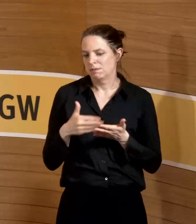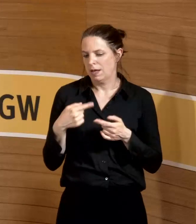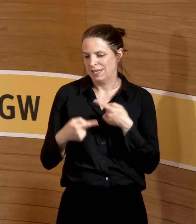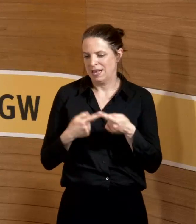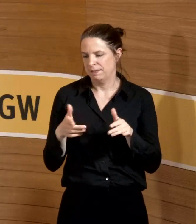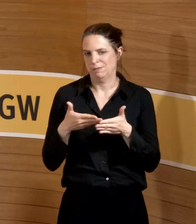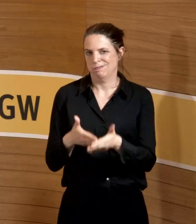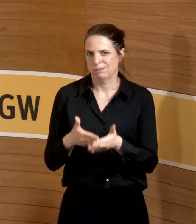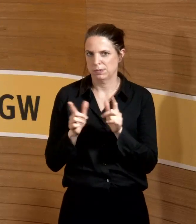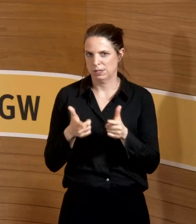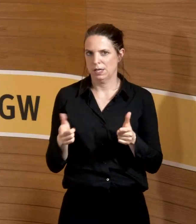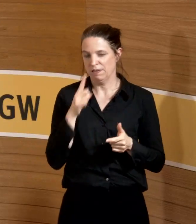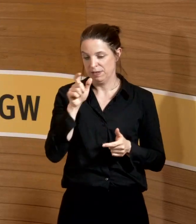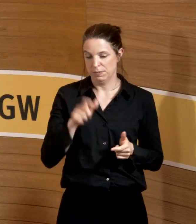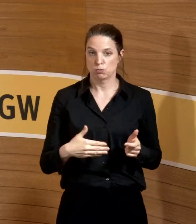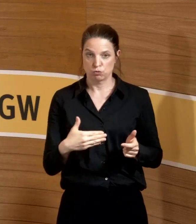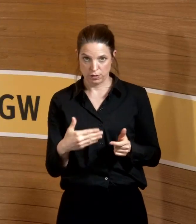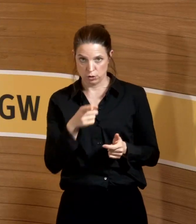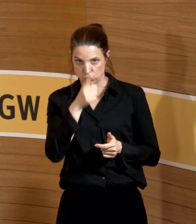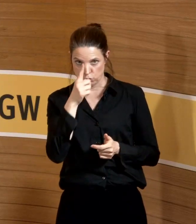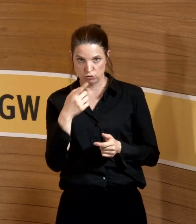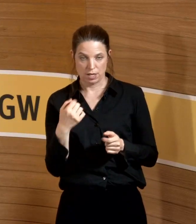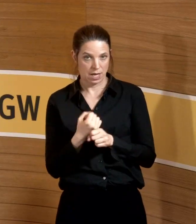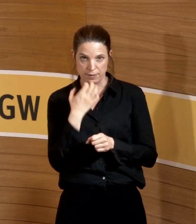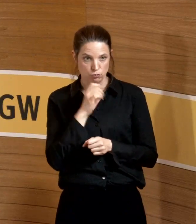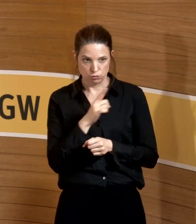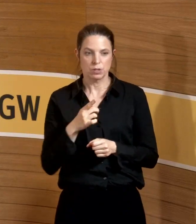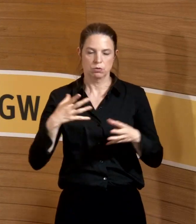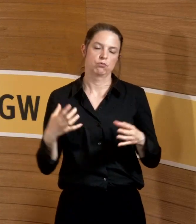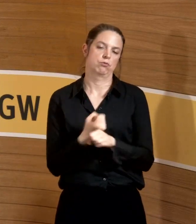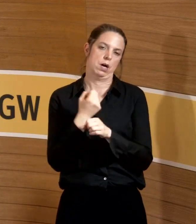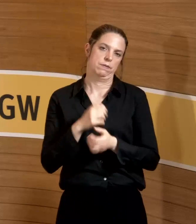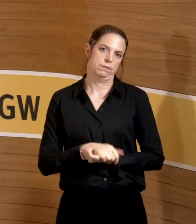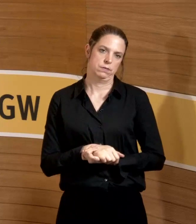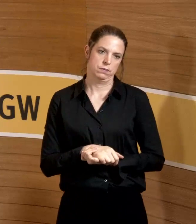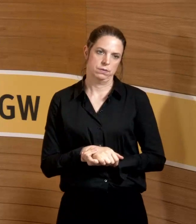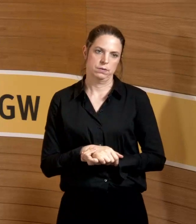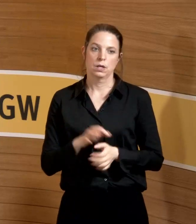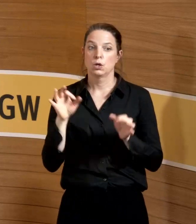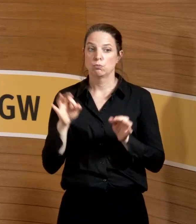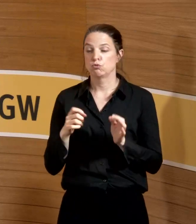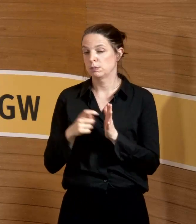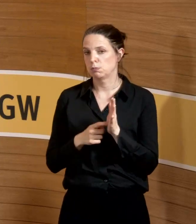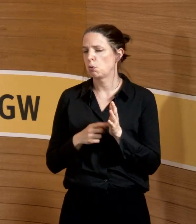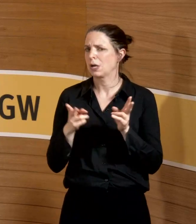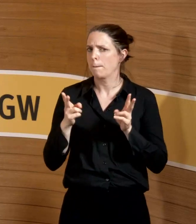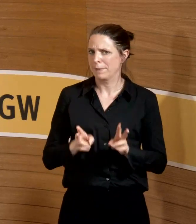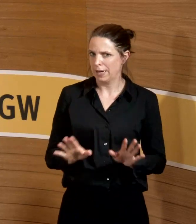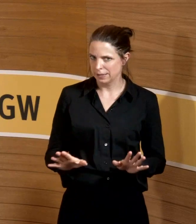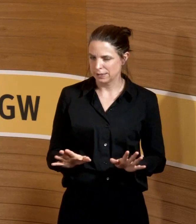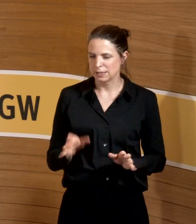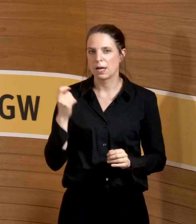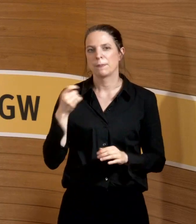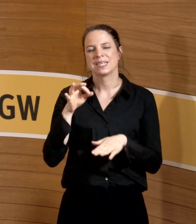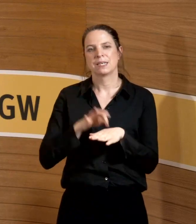Wenn eine Schwangere in Deutschland nicht arbeiten möchte, dann schafft sie es. Bei manchen Dingen ist es berechtigt. Natürlich, wir stellen ganz selten